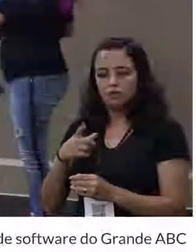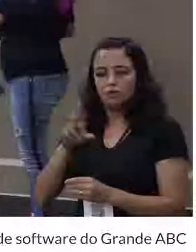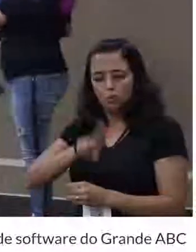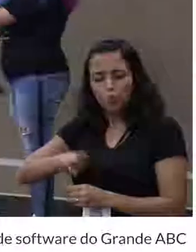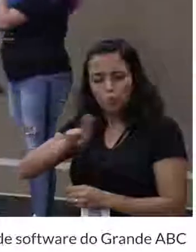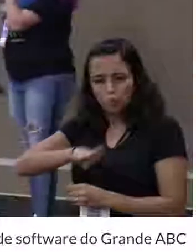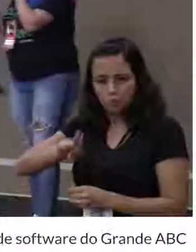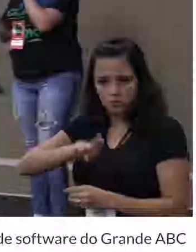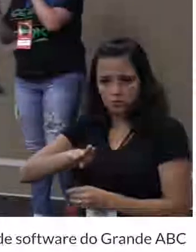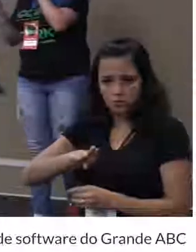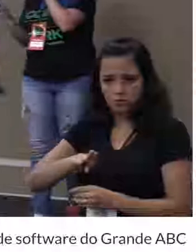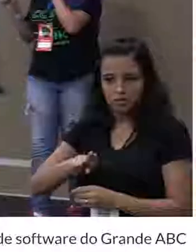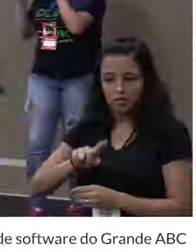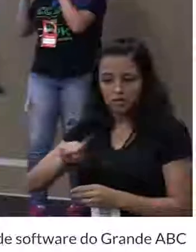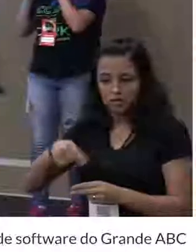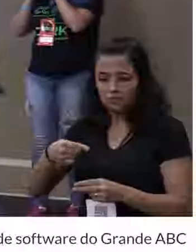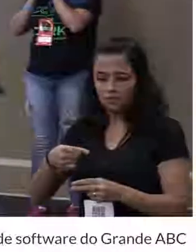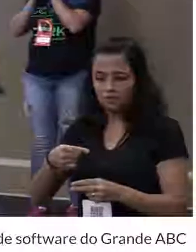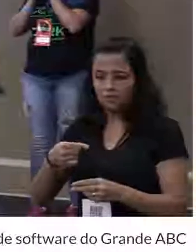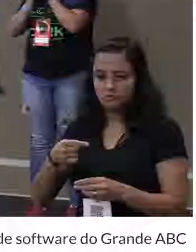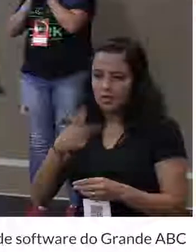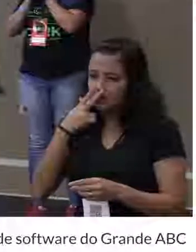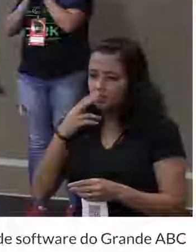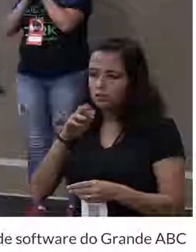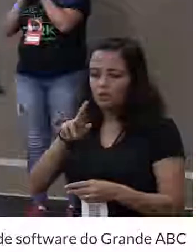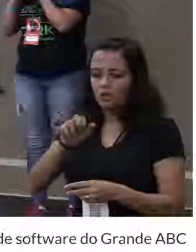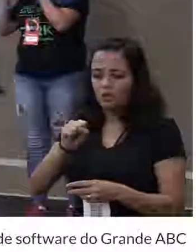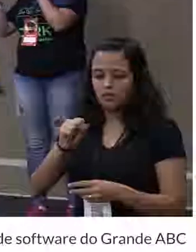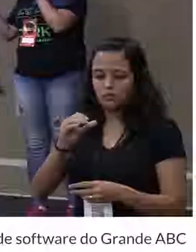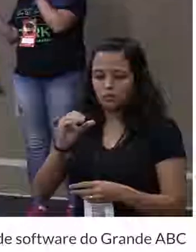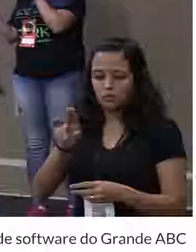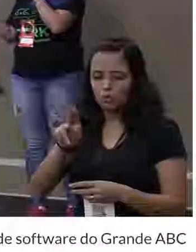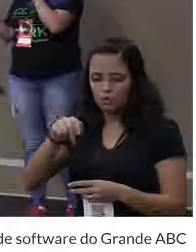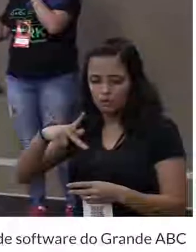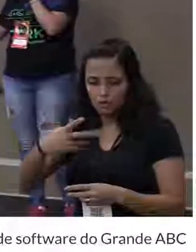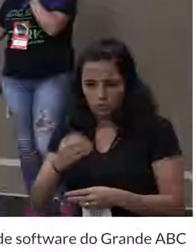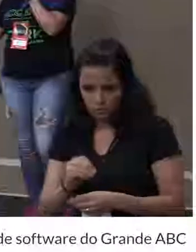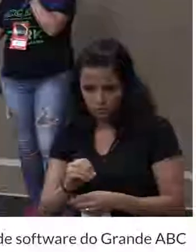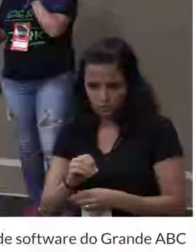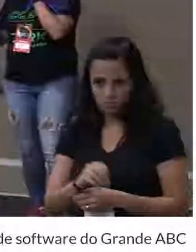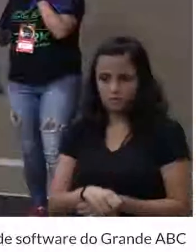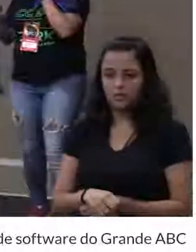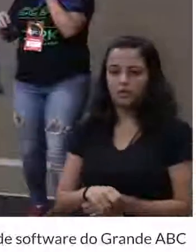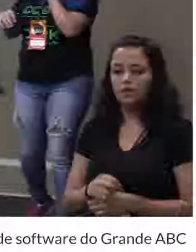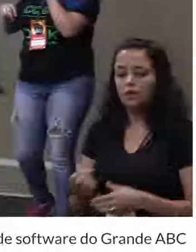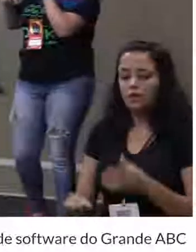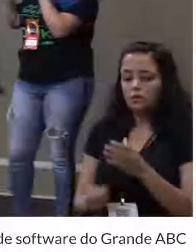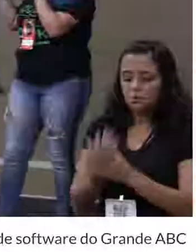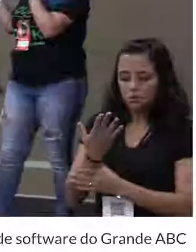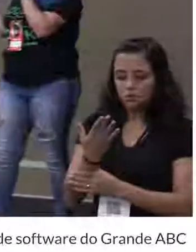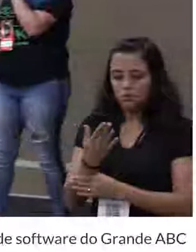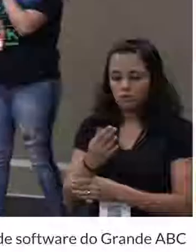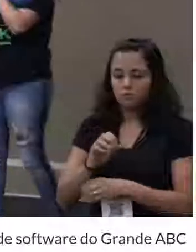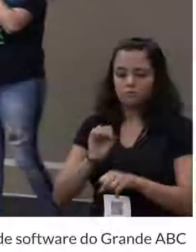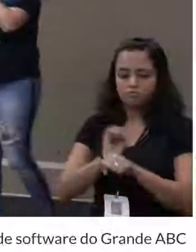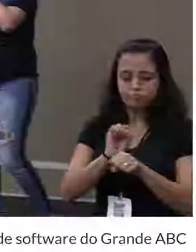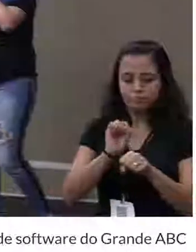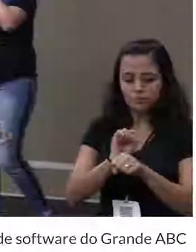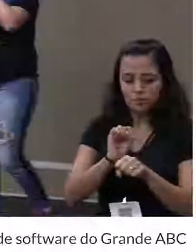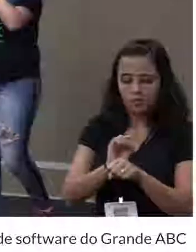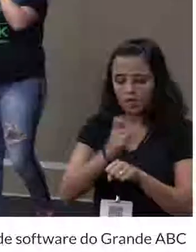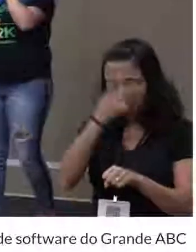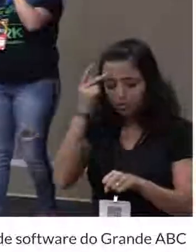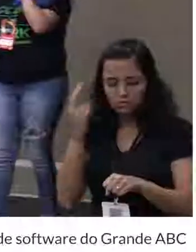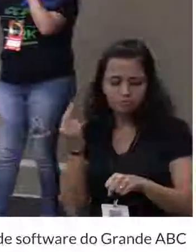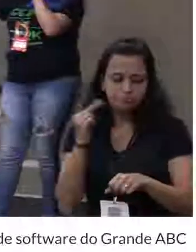e aí essa solução, ela fica num rascunho. É o primeiro estágio. É o working draft. E aí fica nesse rascunho, a